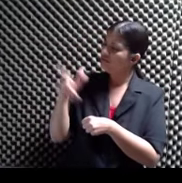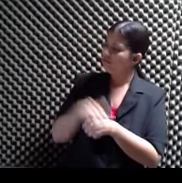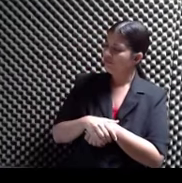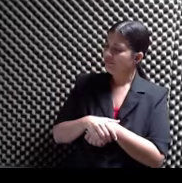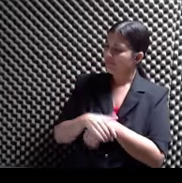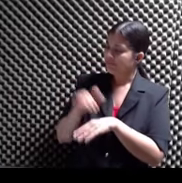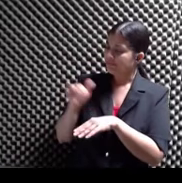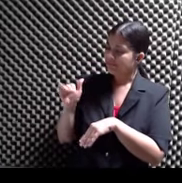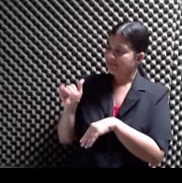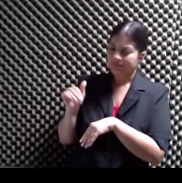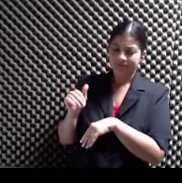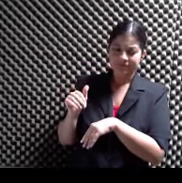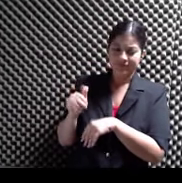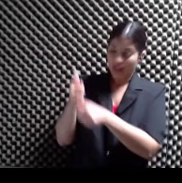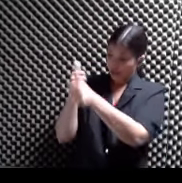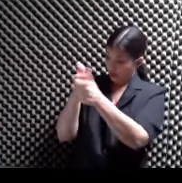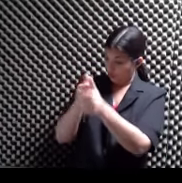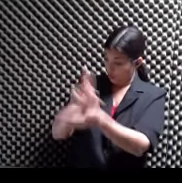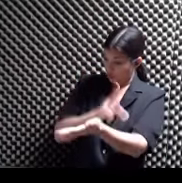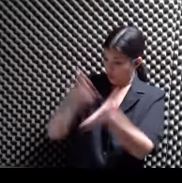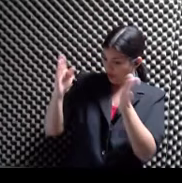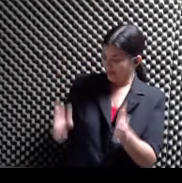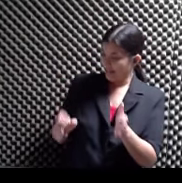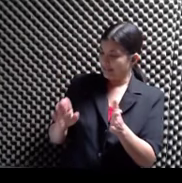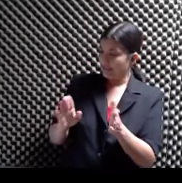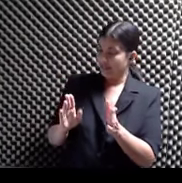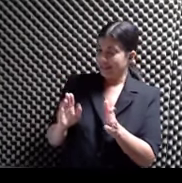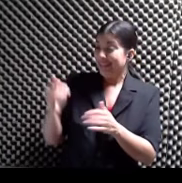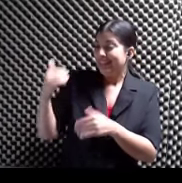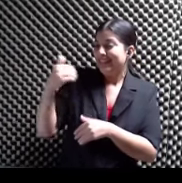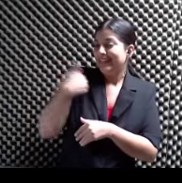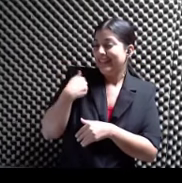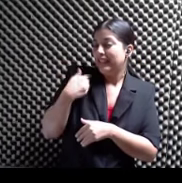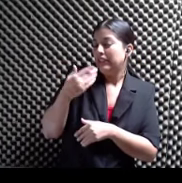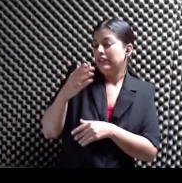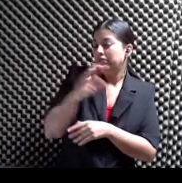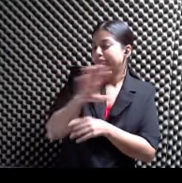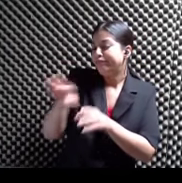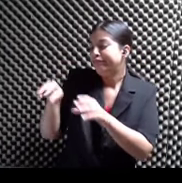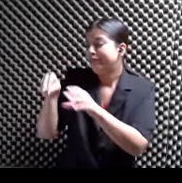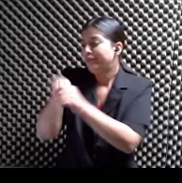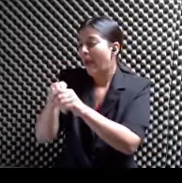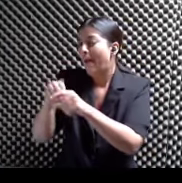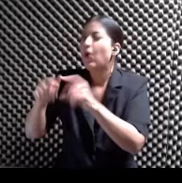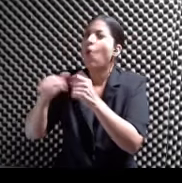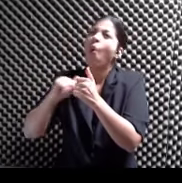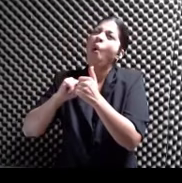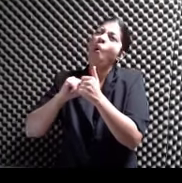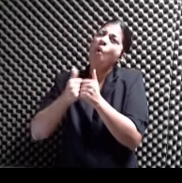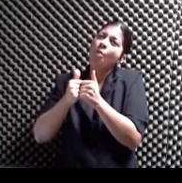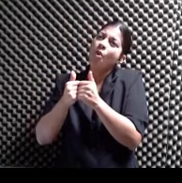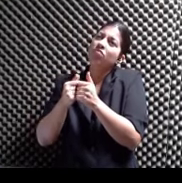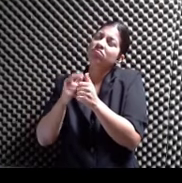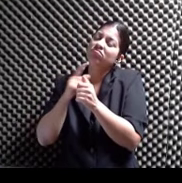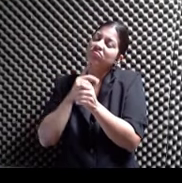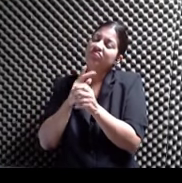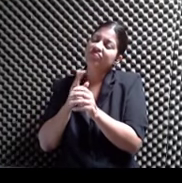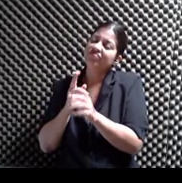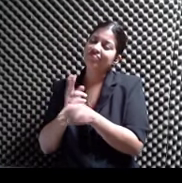poeta ¿Verdad? Construye un poemario Una colección A su forma Pero ¿Cómo fueron surgiendo? ¿Fueron surgiendo como parte De la idea